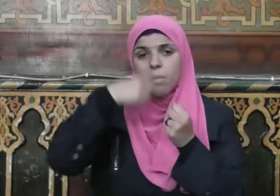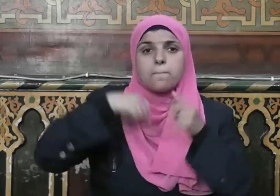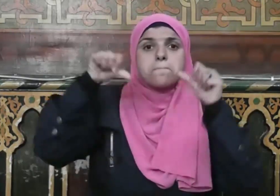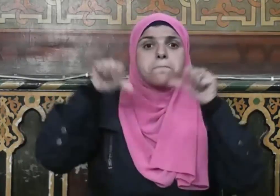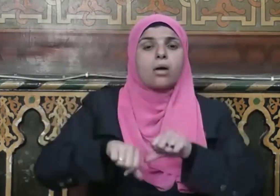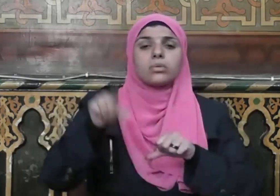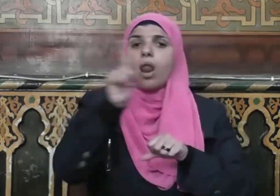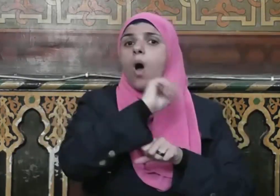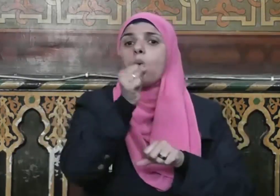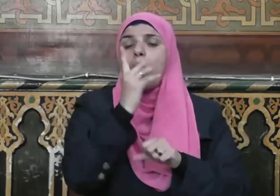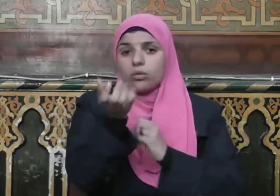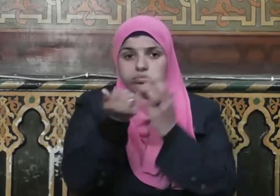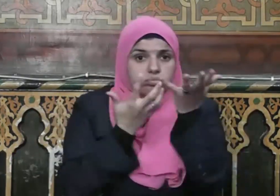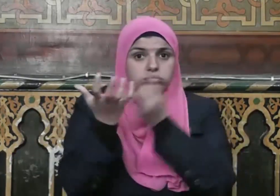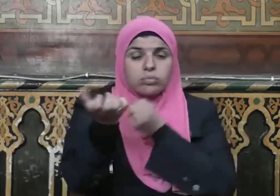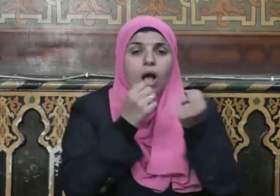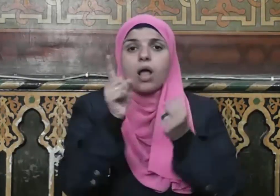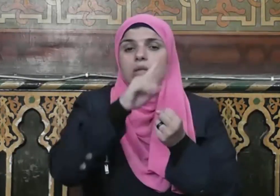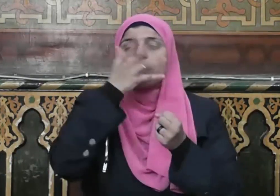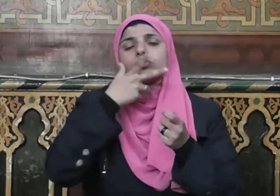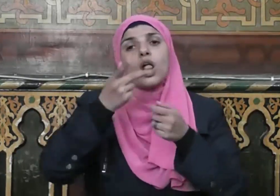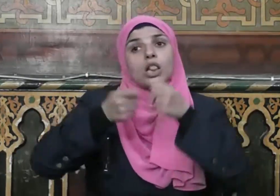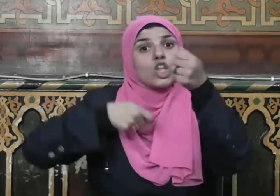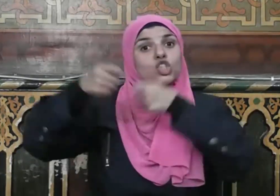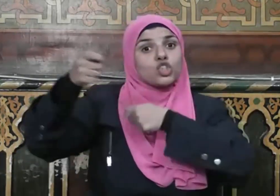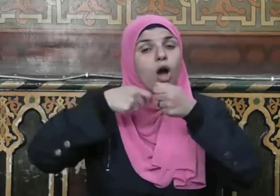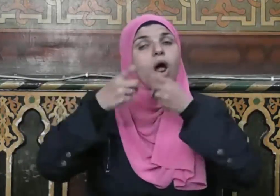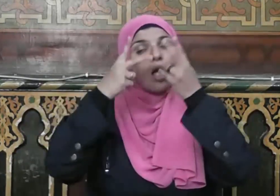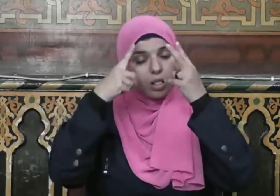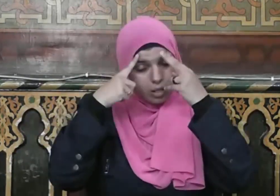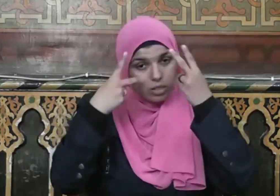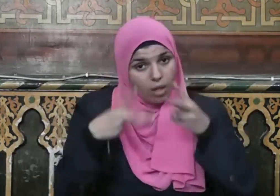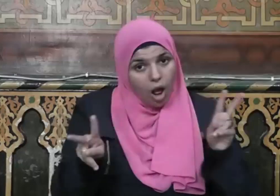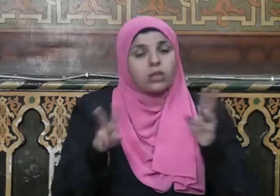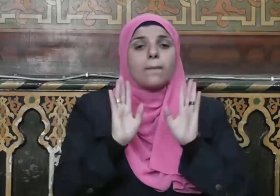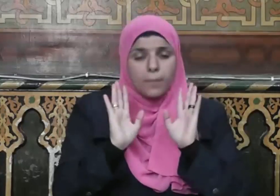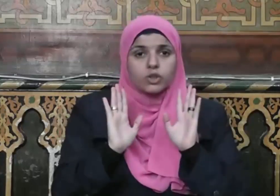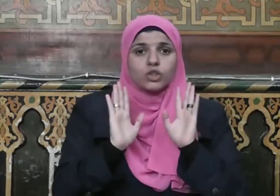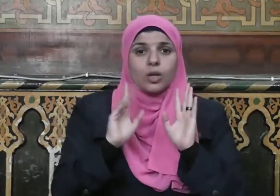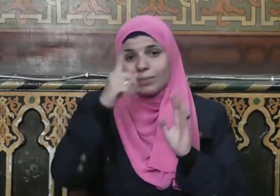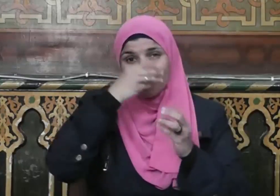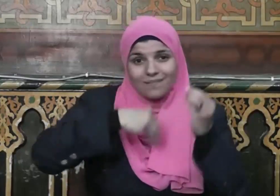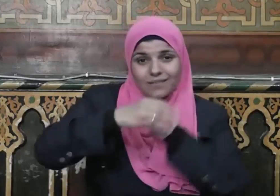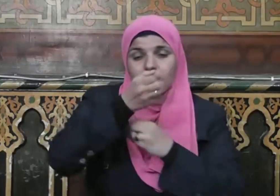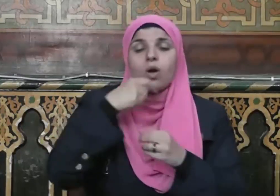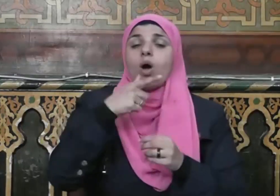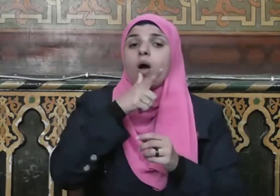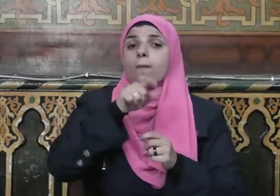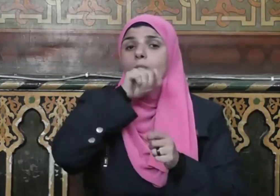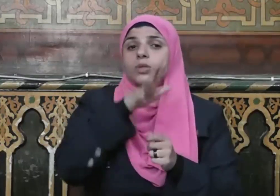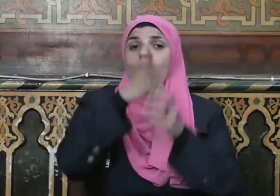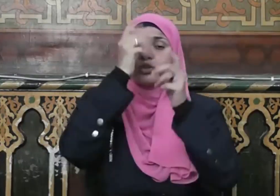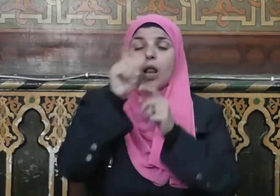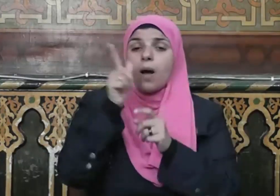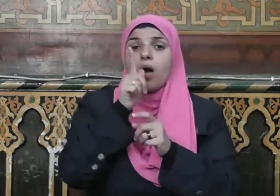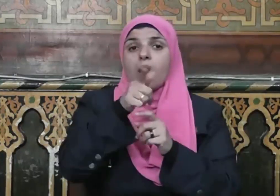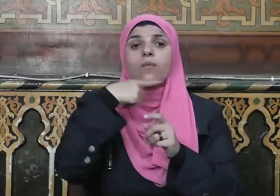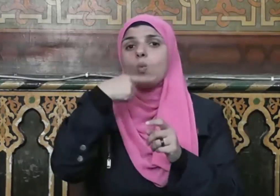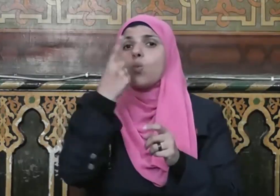بينكم بالباطل إلا أن تكون تجارة عن طراد منكم وقال سبحانه ولا تأكلوا